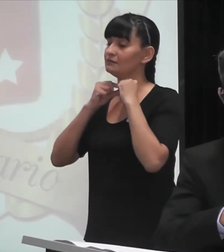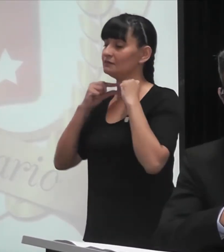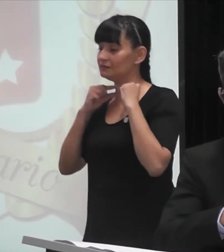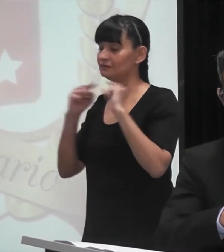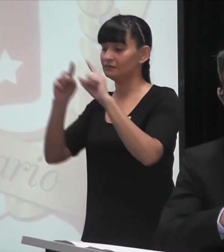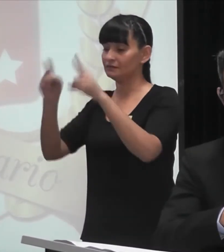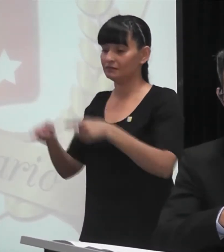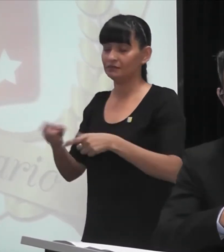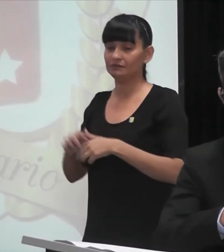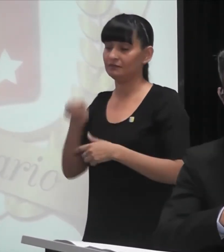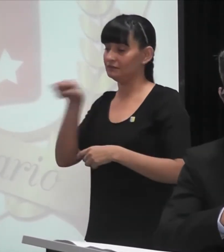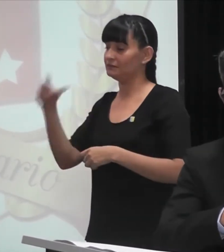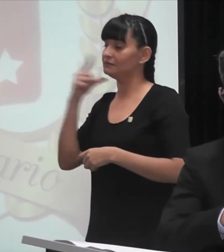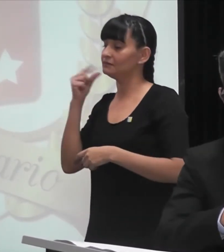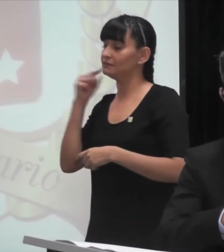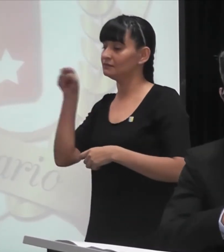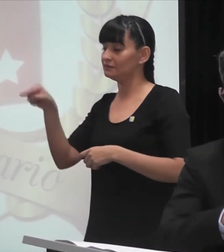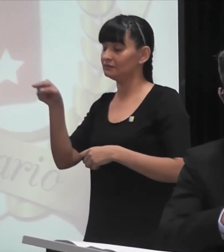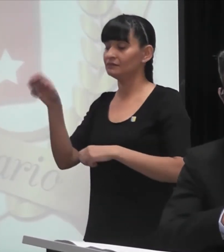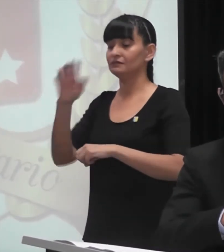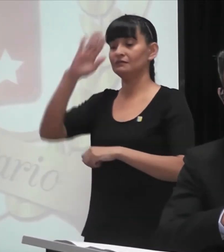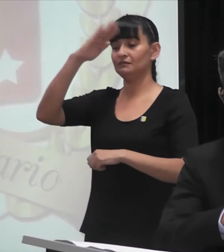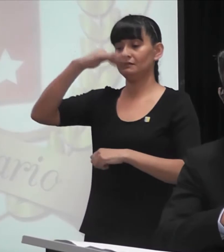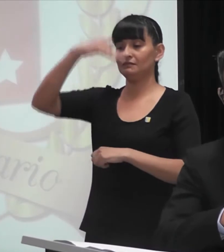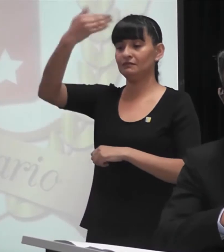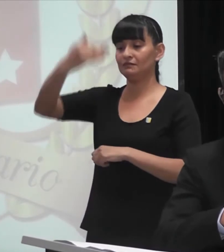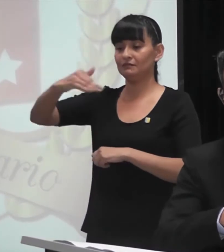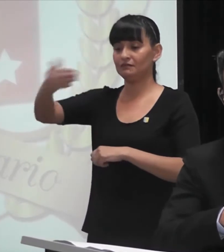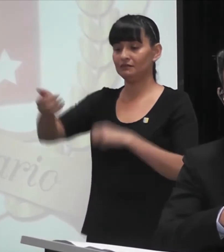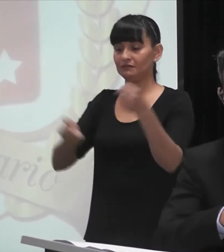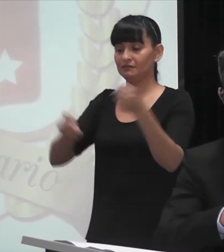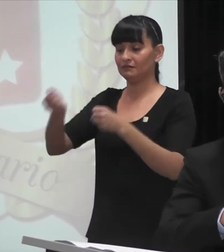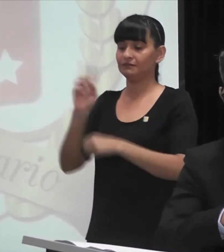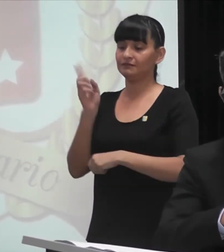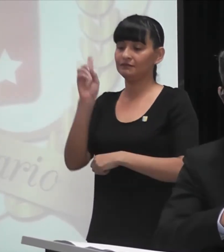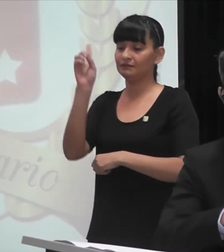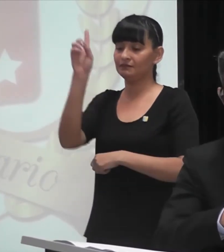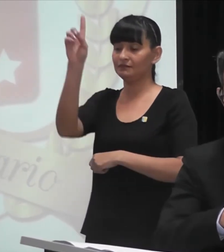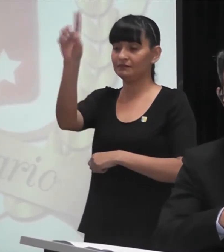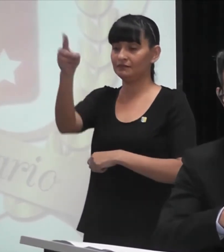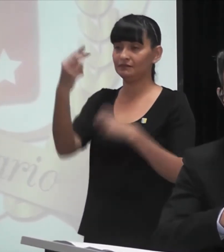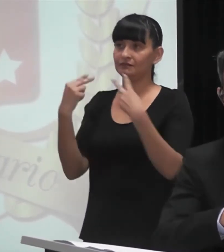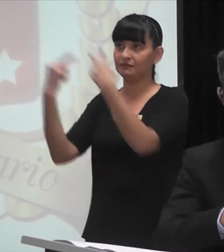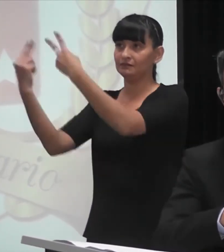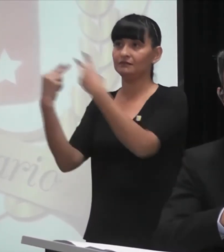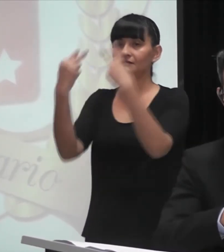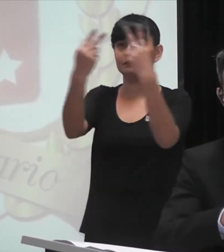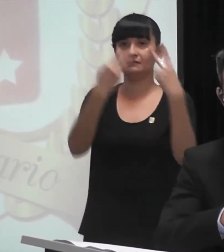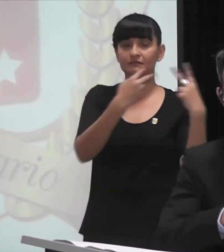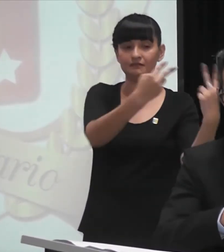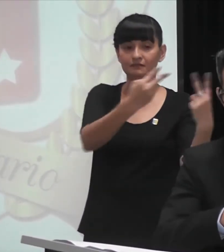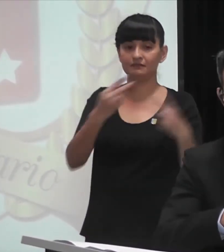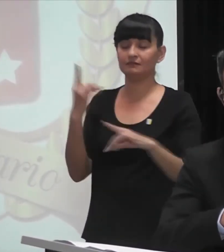recorríamos medio chaco, volvíamos todas tartaladas? Llegamos hasta las puertas del